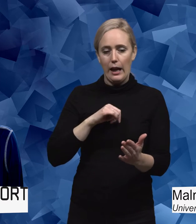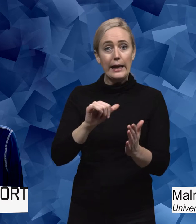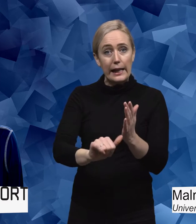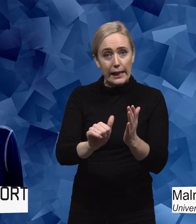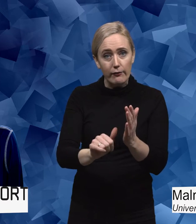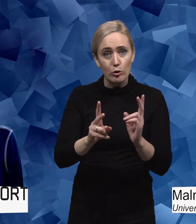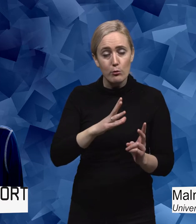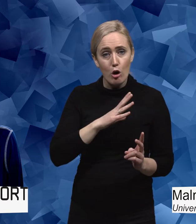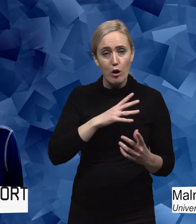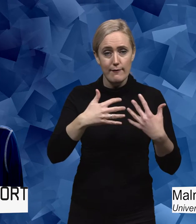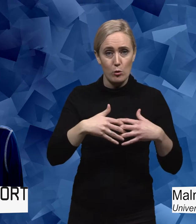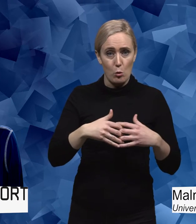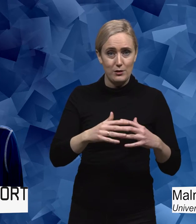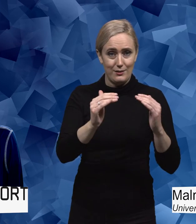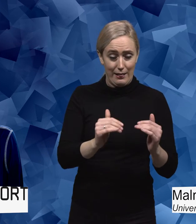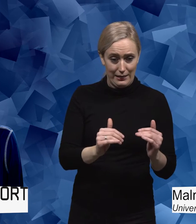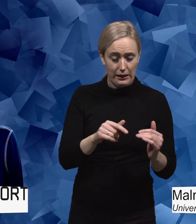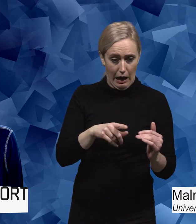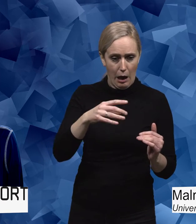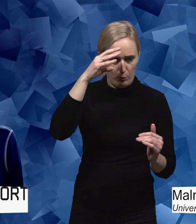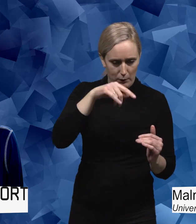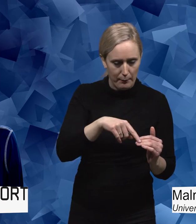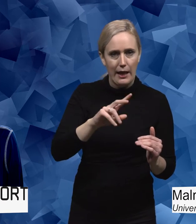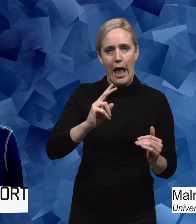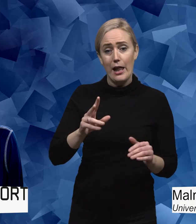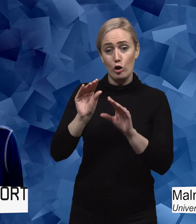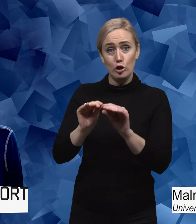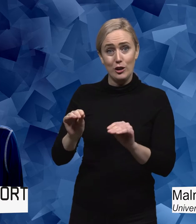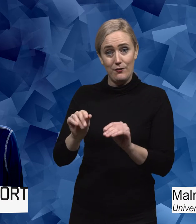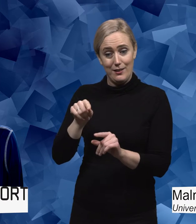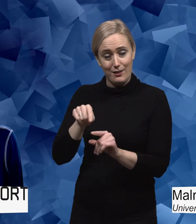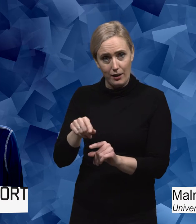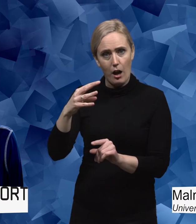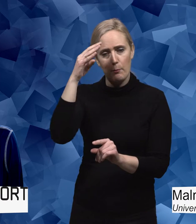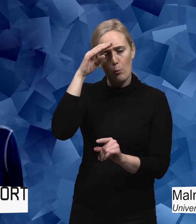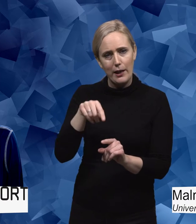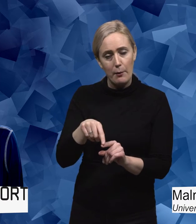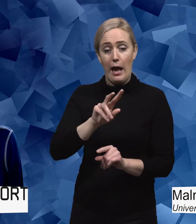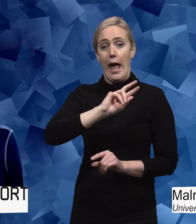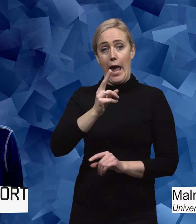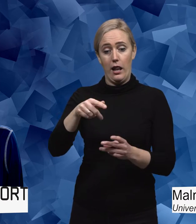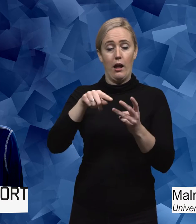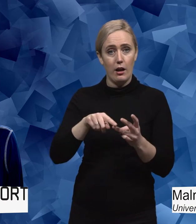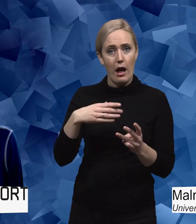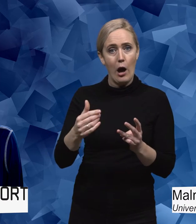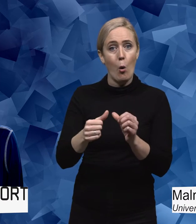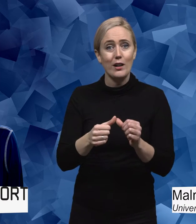funktionsnedsättning som är problematiskt. Eller så kan det vara själva undervisningen som är problematiskt. Eller så kanske det kan vara organisationen.